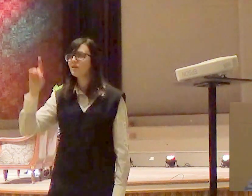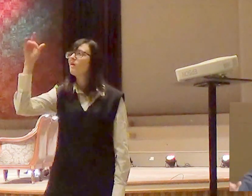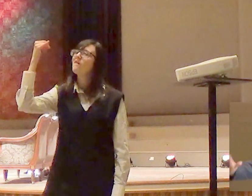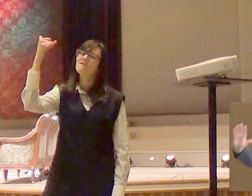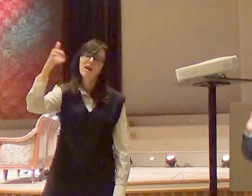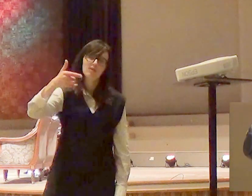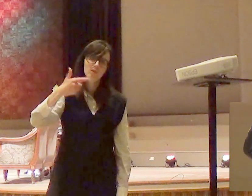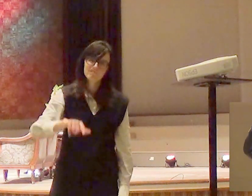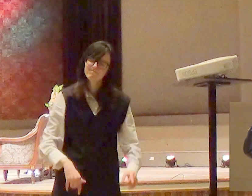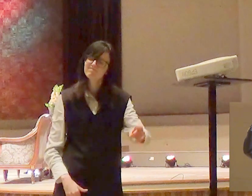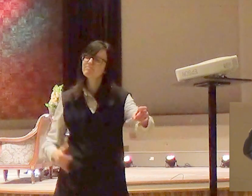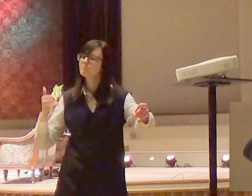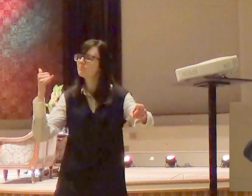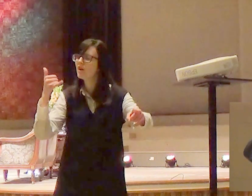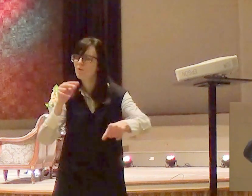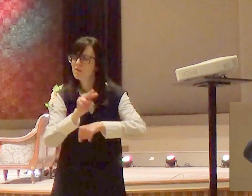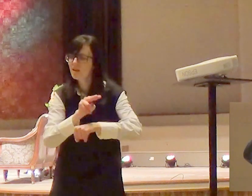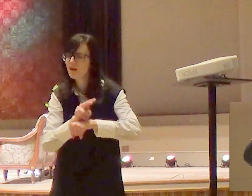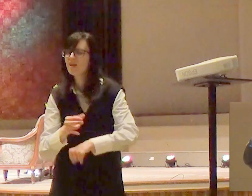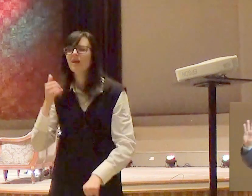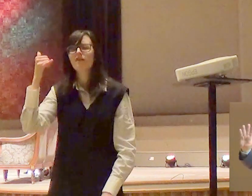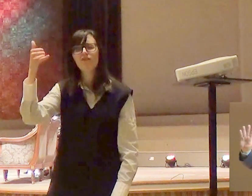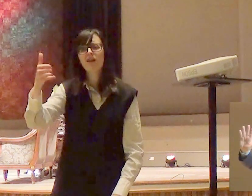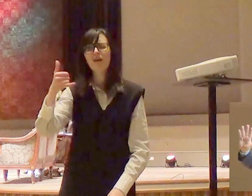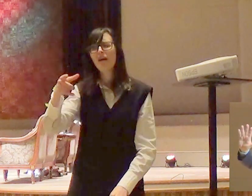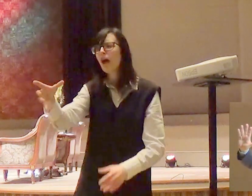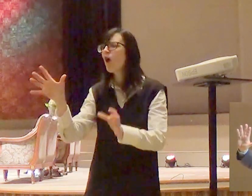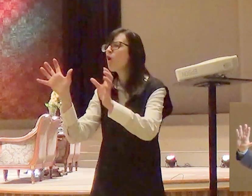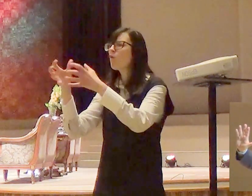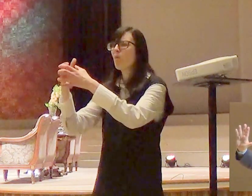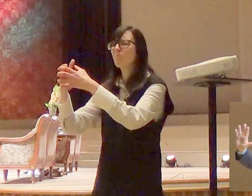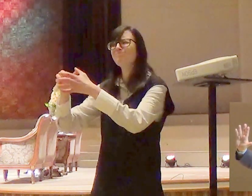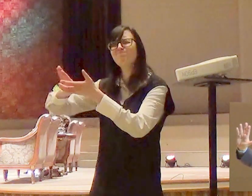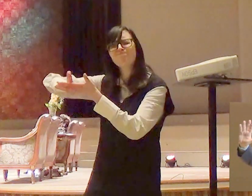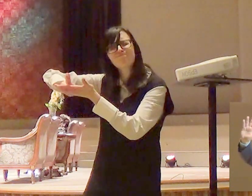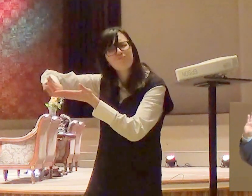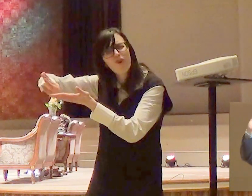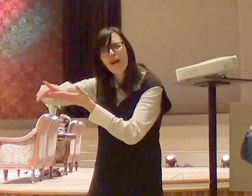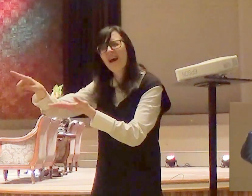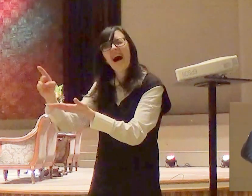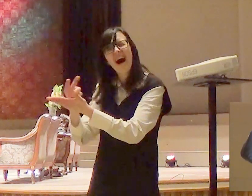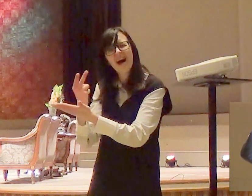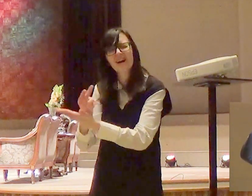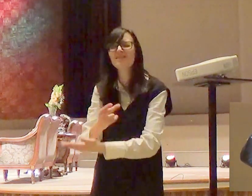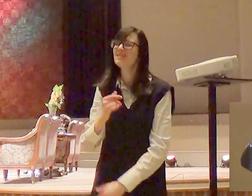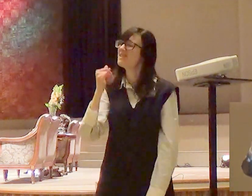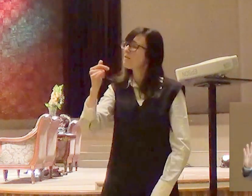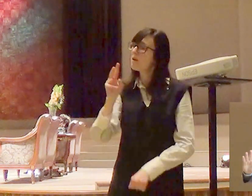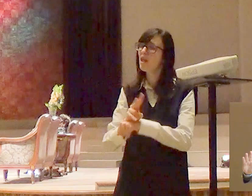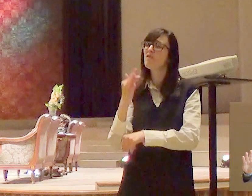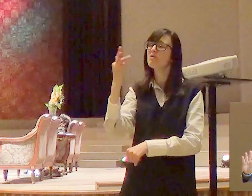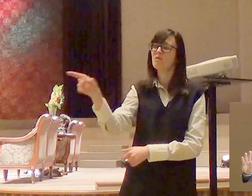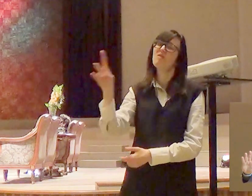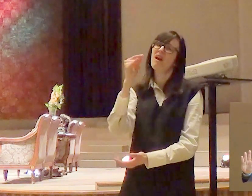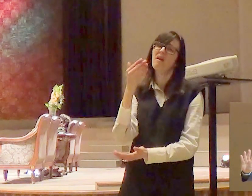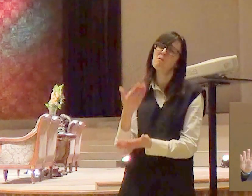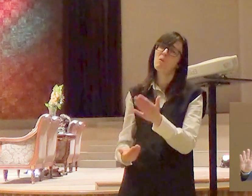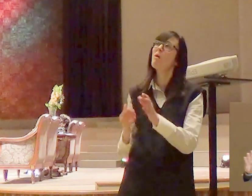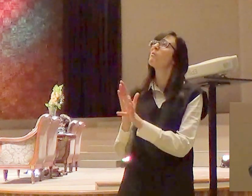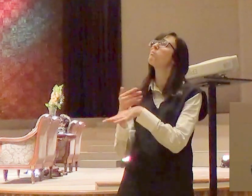deixa de lado a tua turma porque senão você vai junto com eles não tem